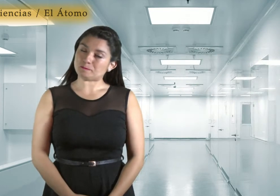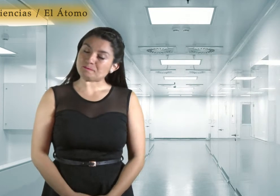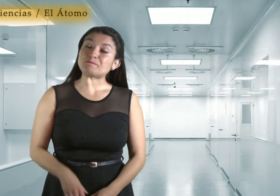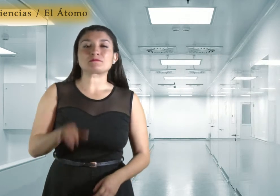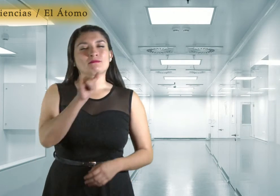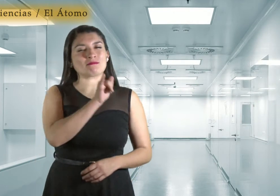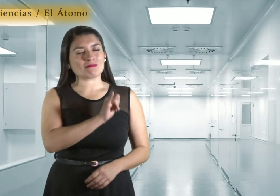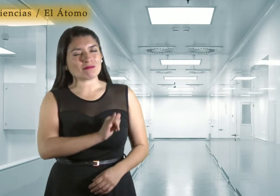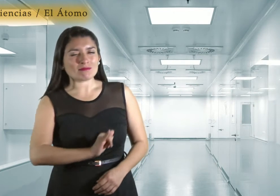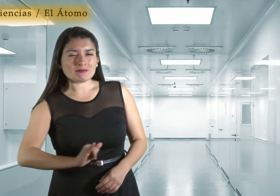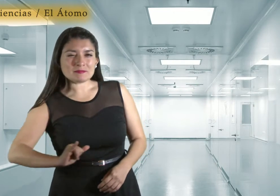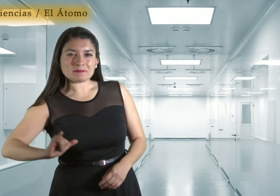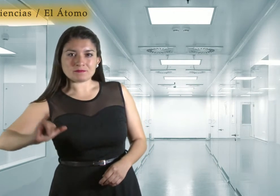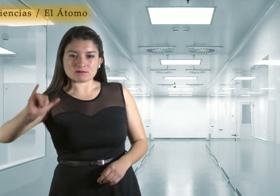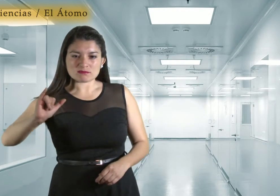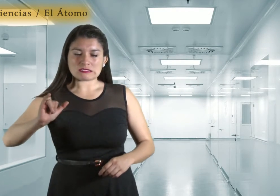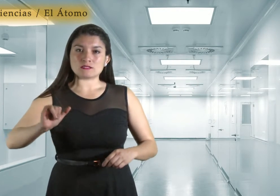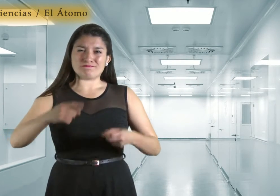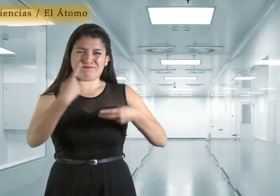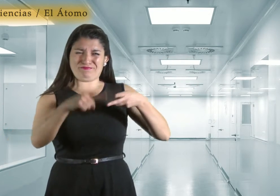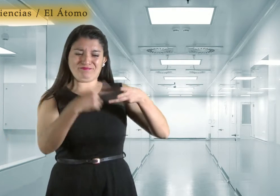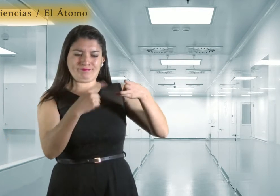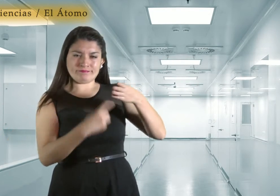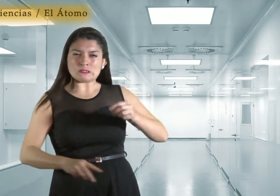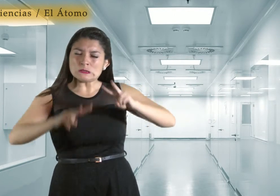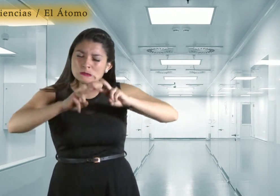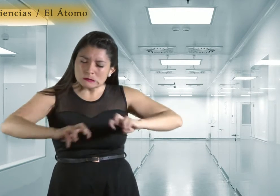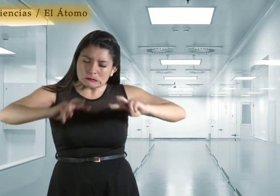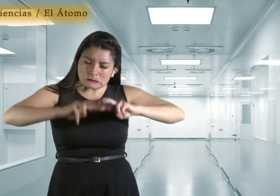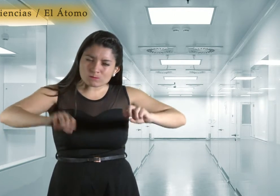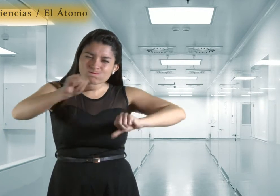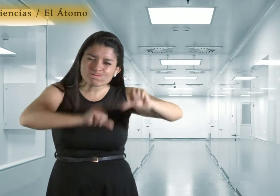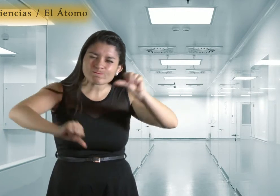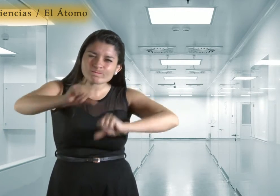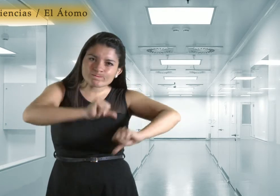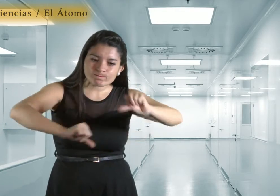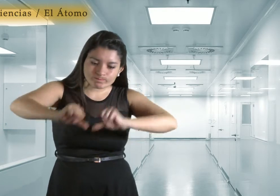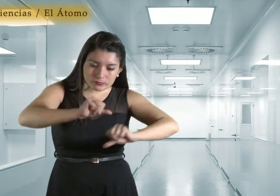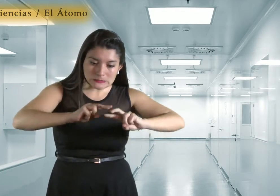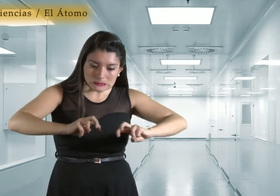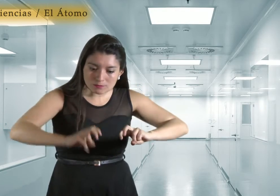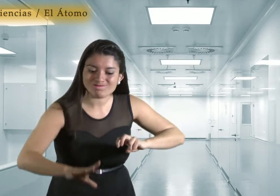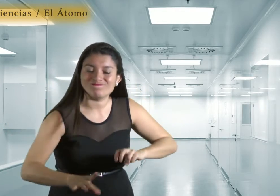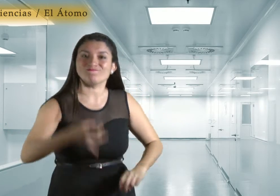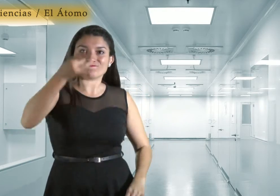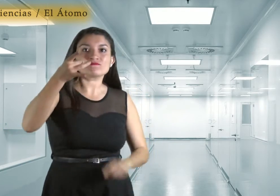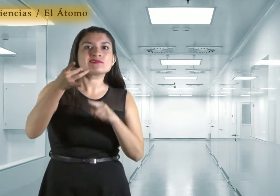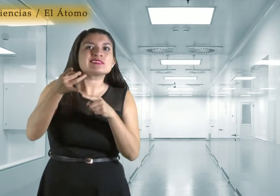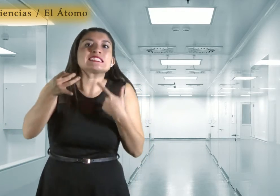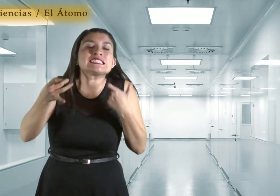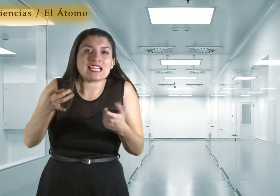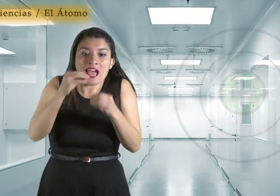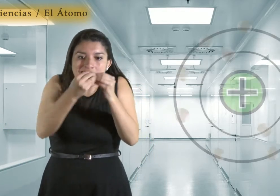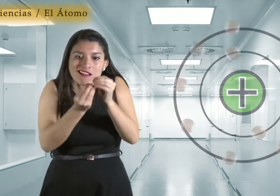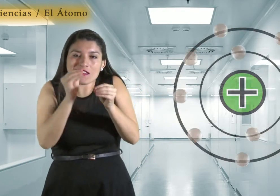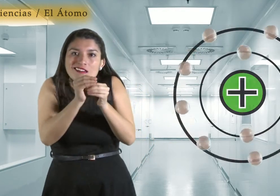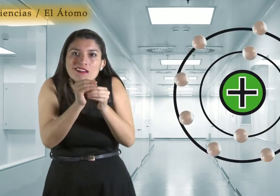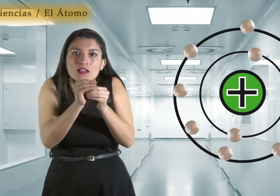Posteriormente, y a través de varios experimentos, se descubrió que tenía un núcleo con protones de carga positiva y